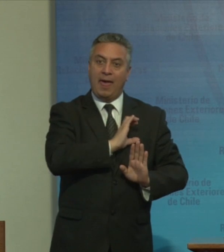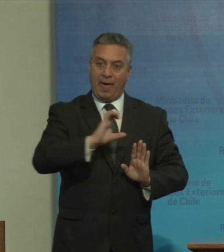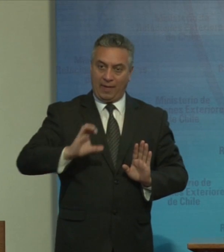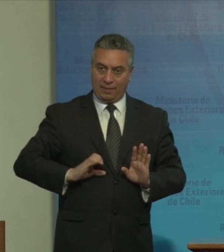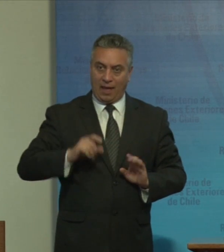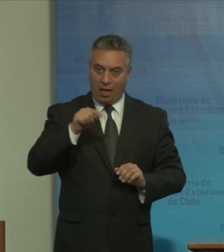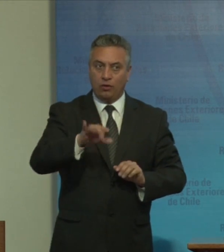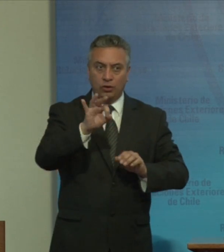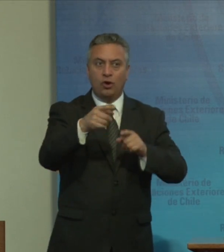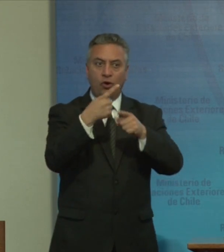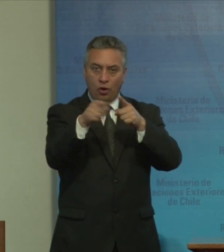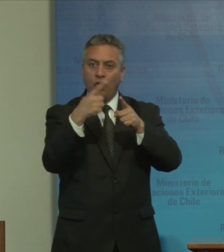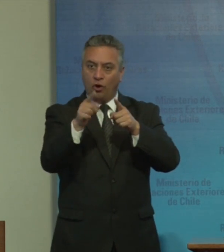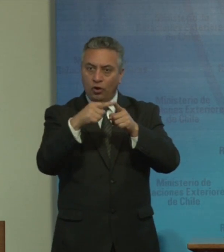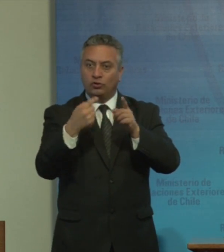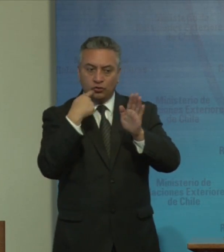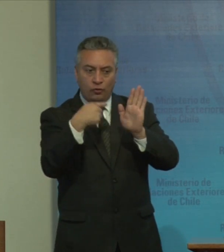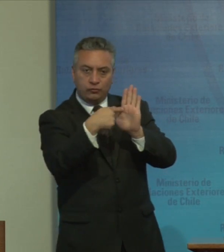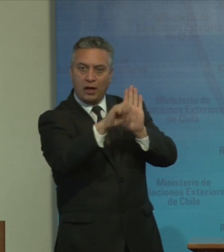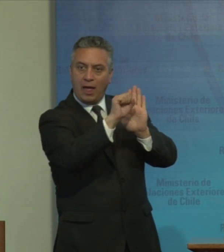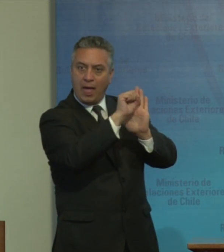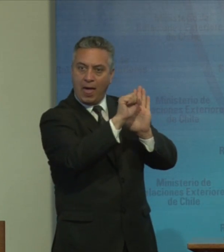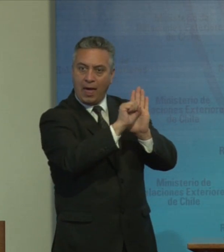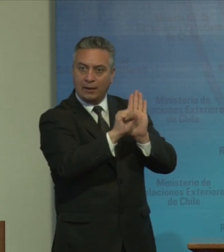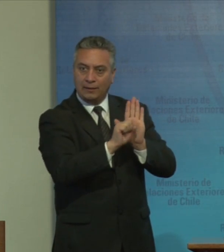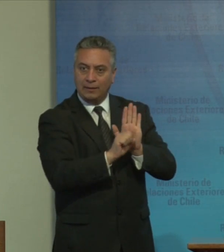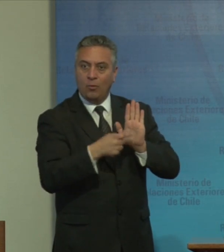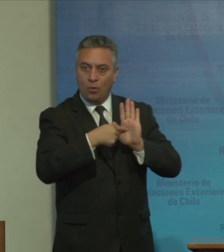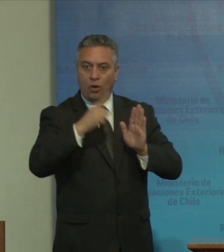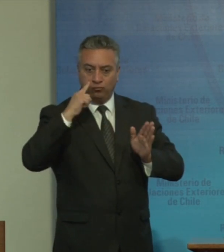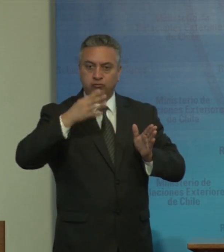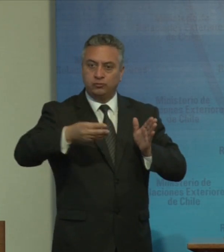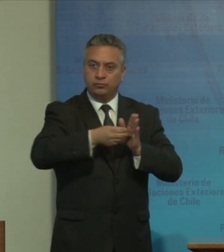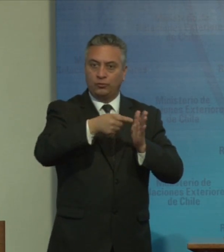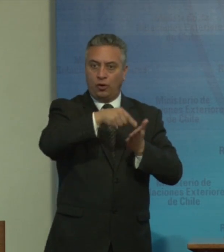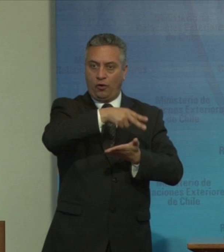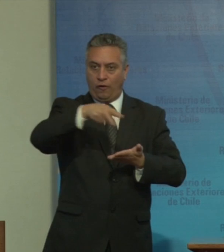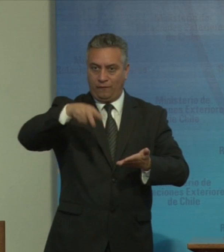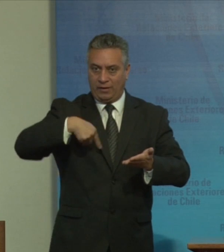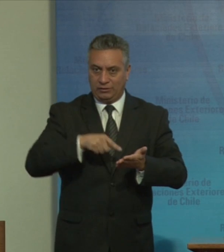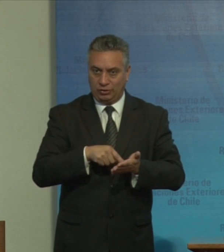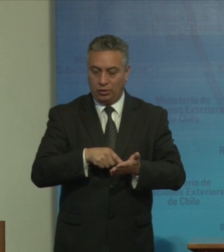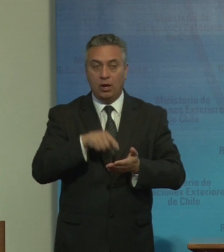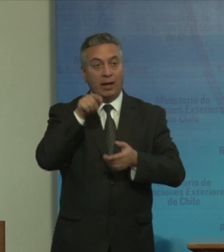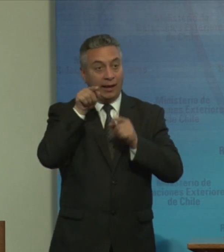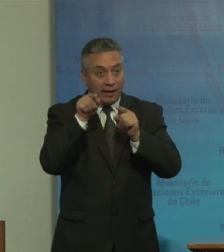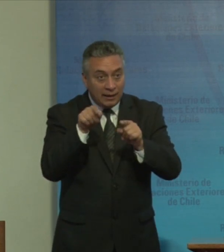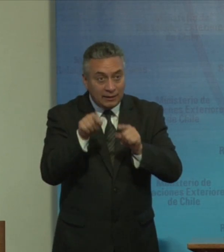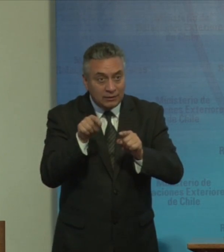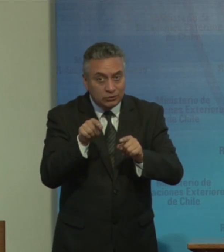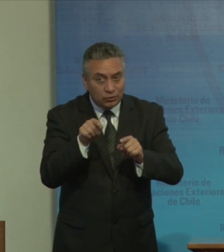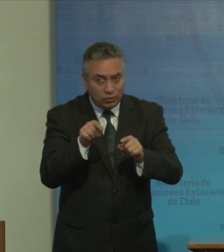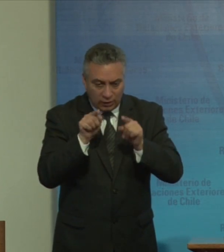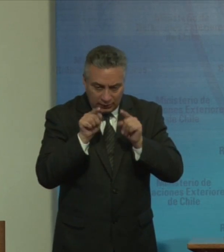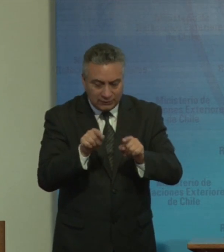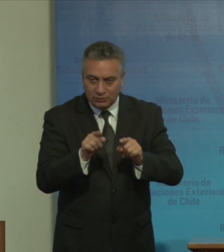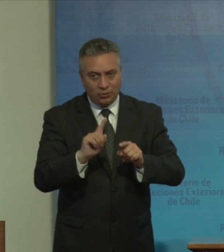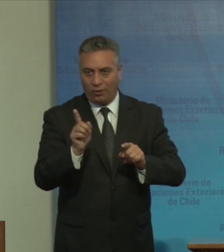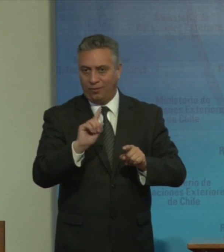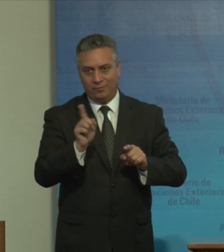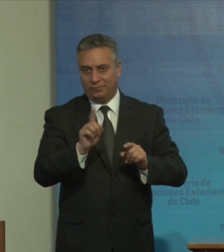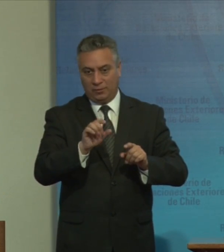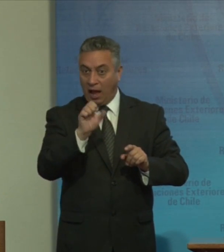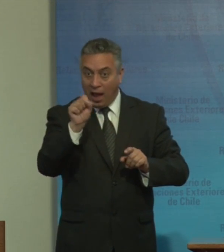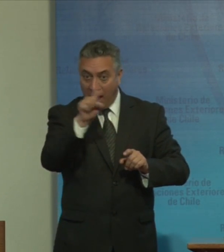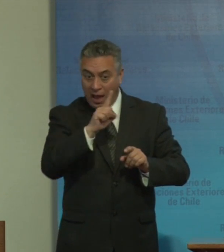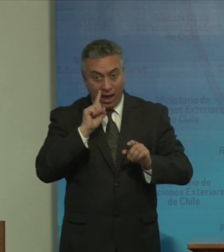en varios otros artículos sustantivos de la convención y eso seguramente no hubiera sido así